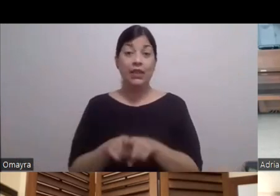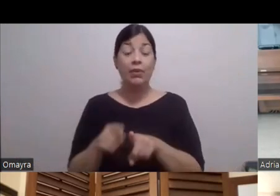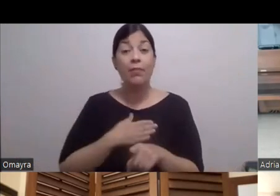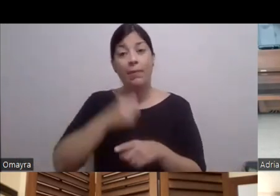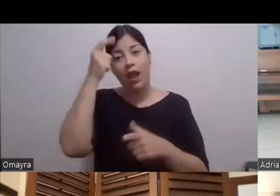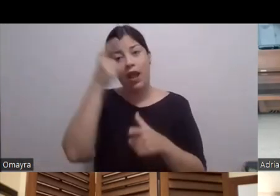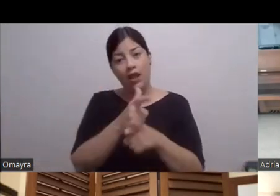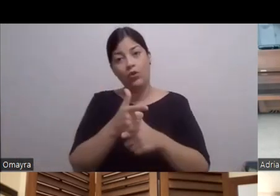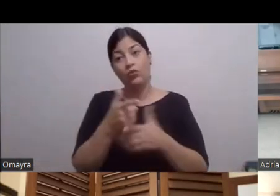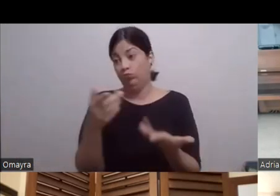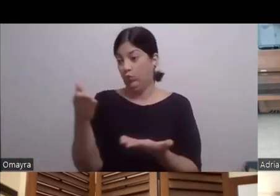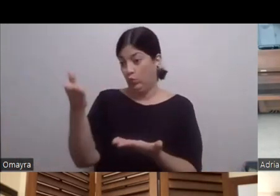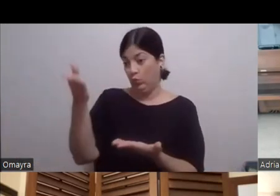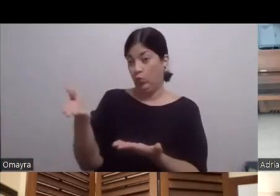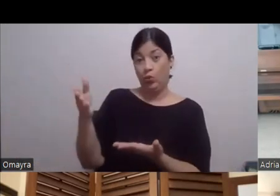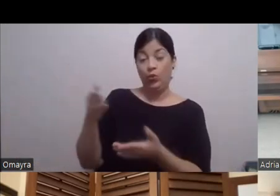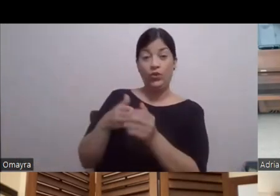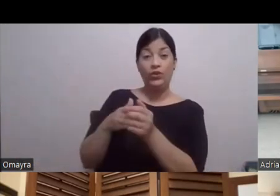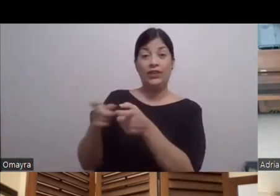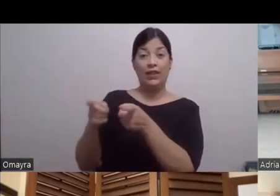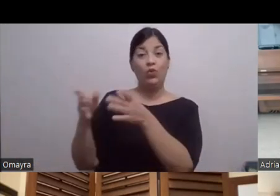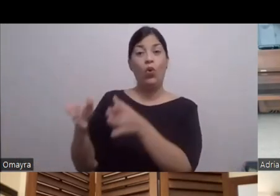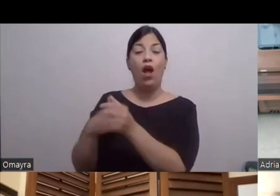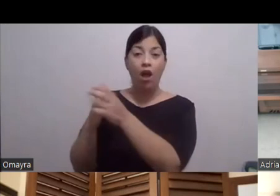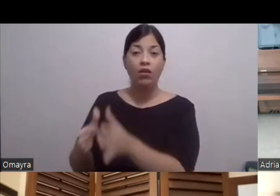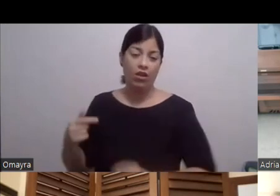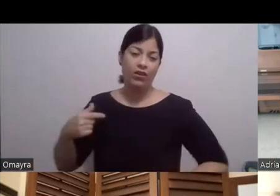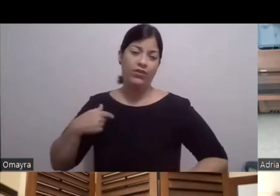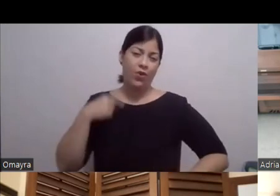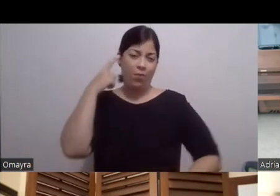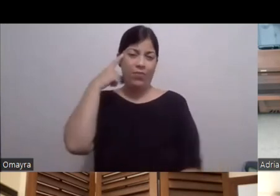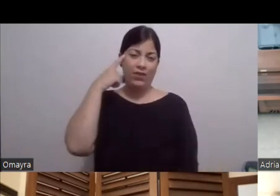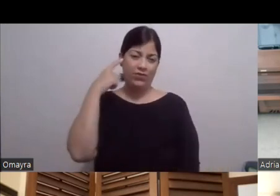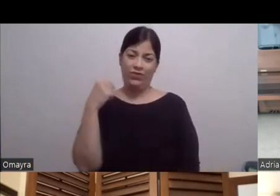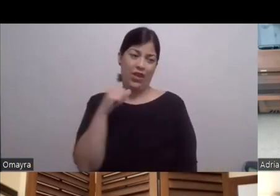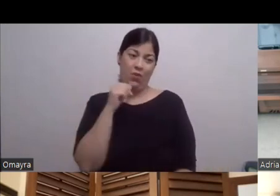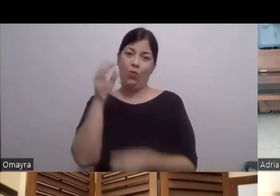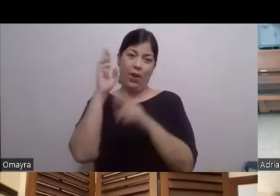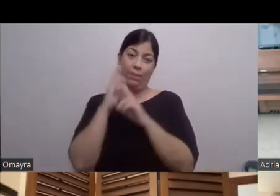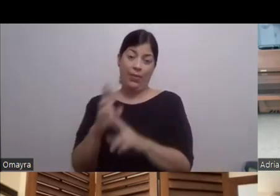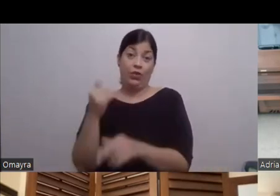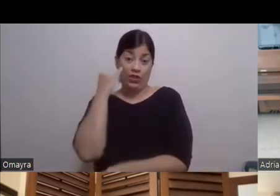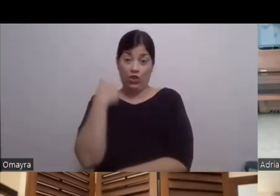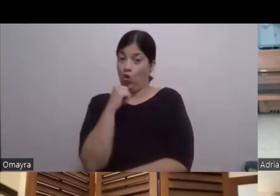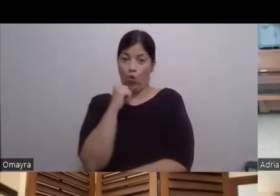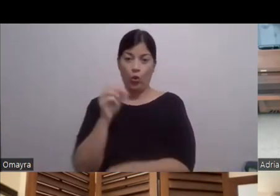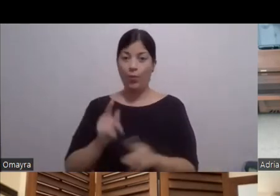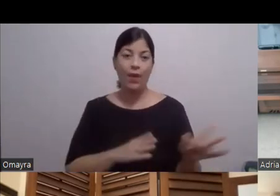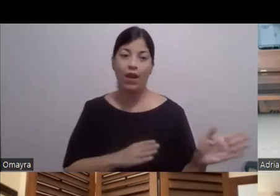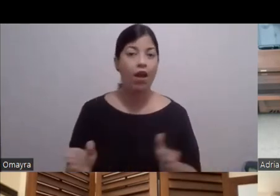eres directora Mi hermano Compañero Me parecía que faltaba El respeto Sí realmente No estoy preparado Este Estaba educado Para hacerlo